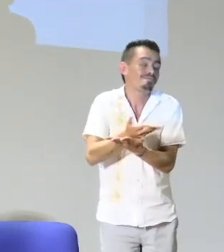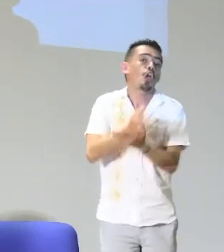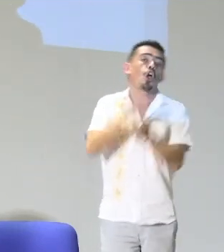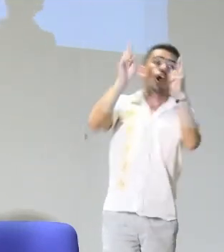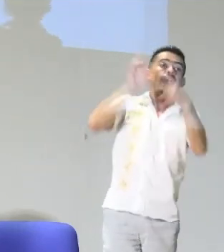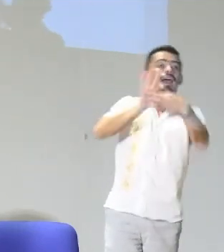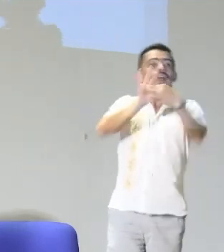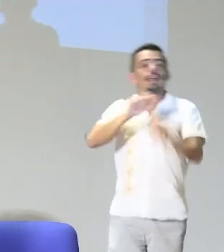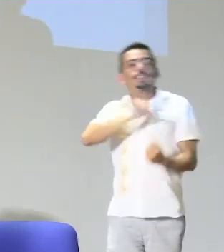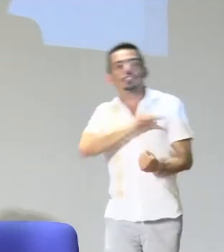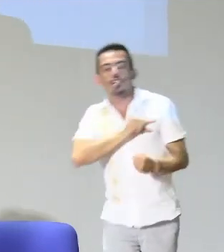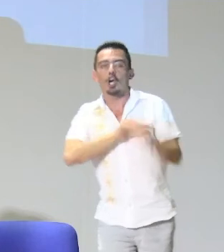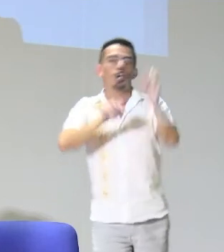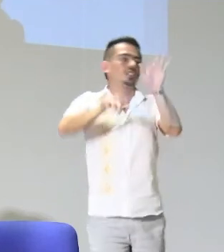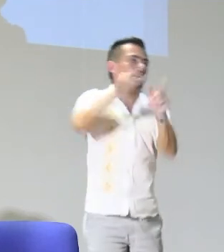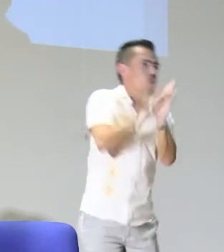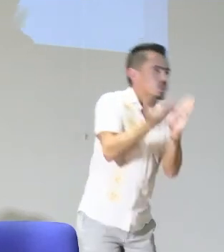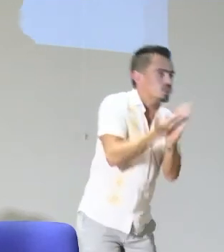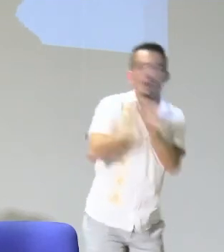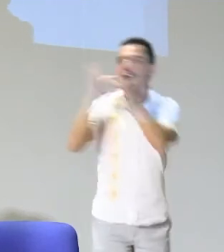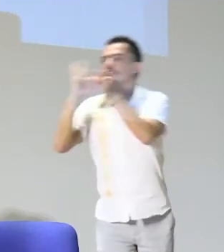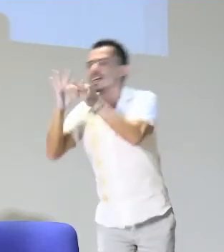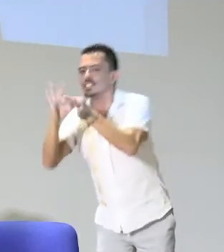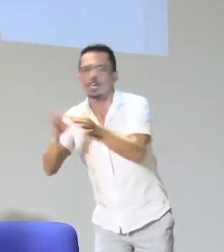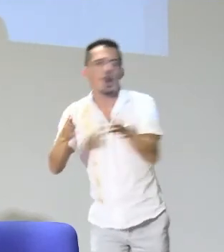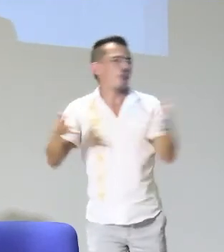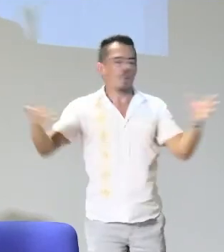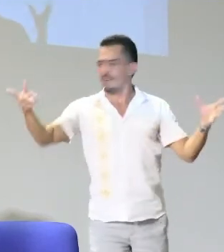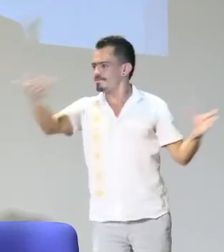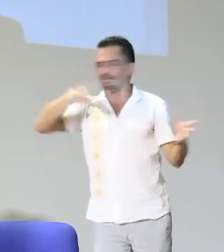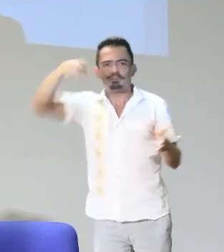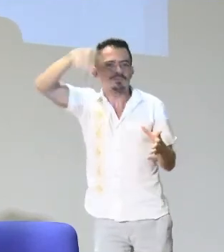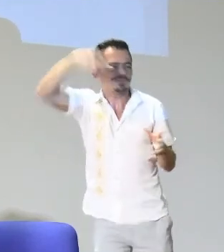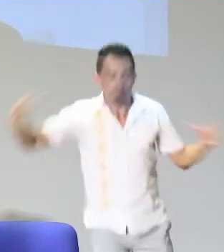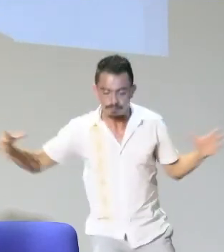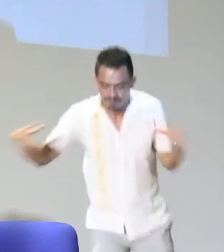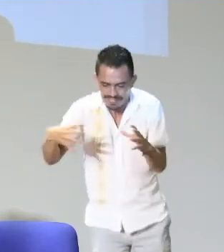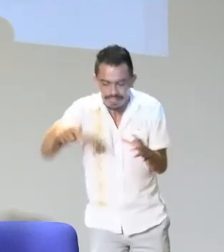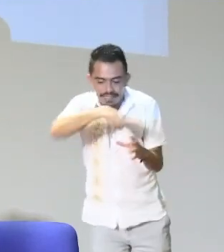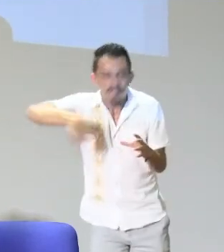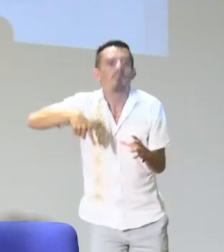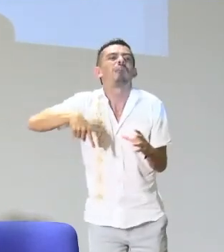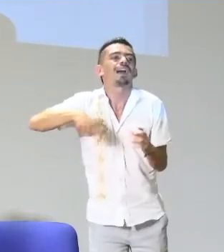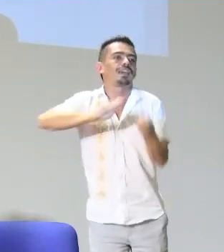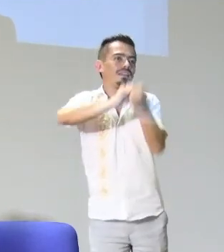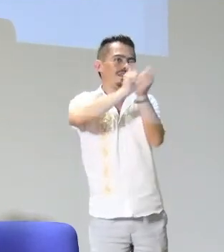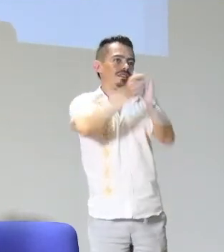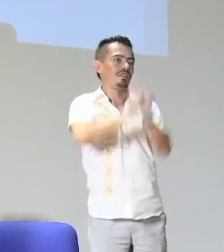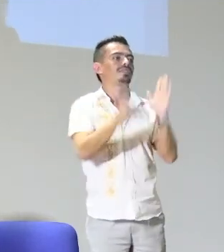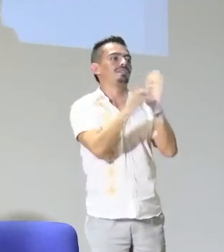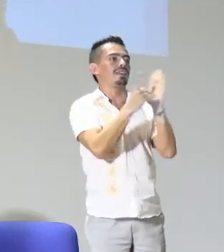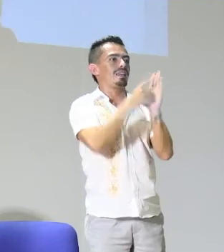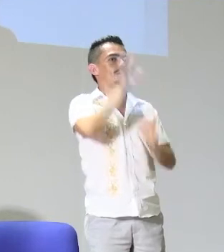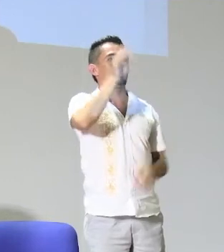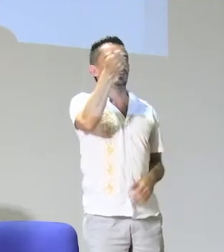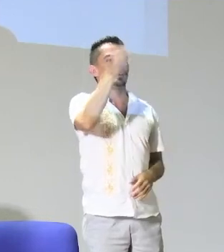crear una mesa de trabajo, ¿sí? Que no sé, que puede ser entre el INSOR, la Secretaría de Educación, la FENASCOL,